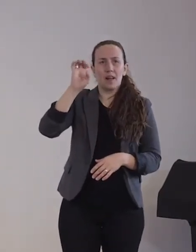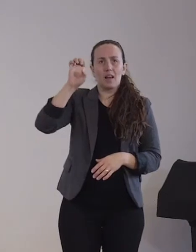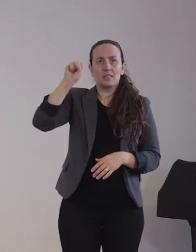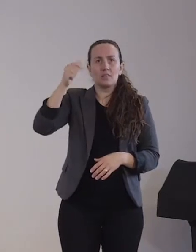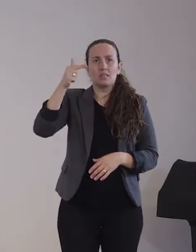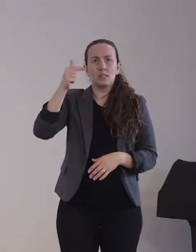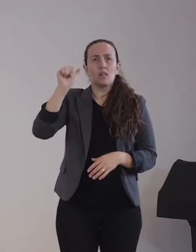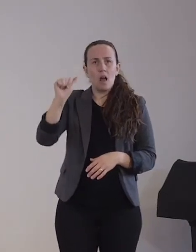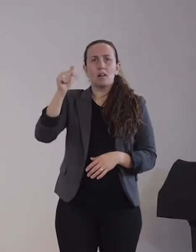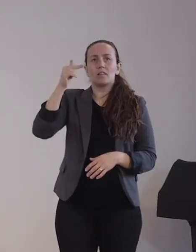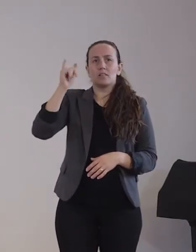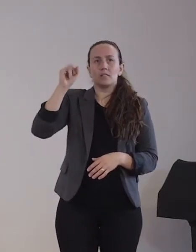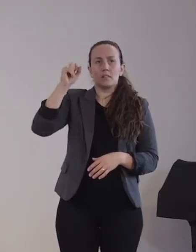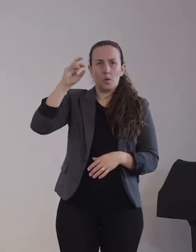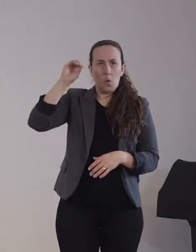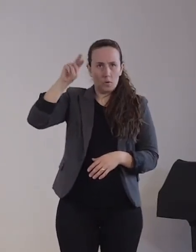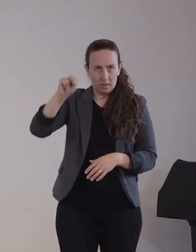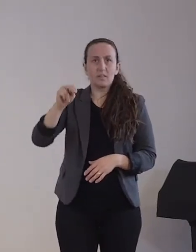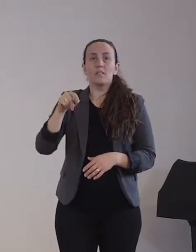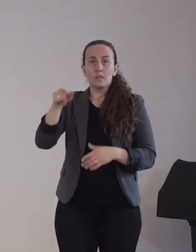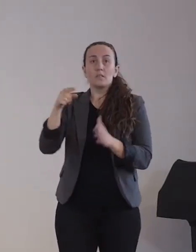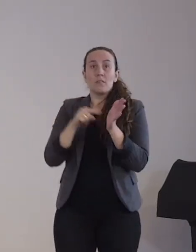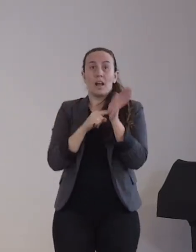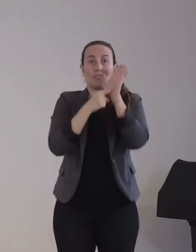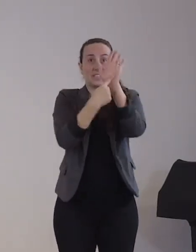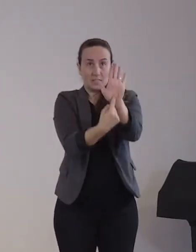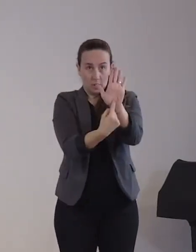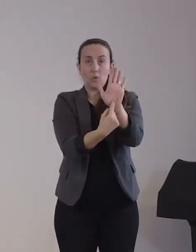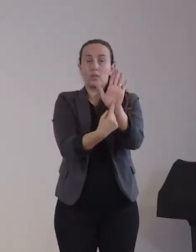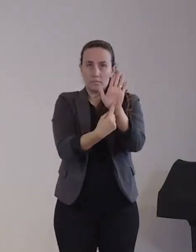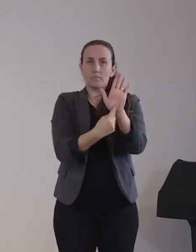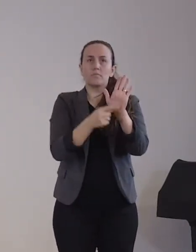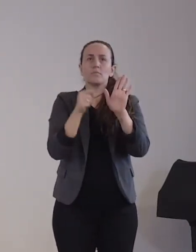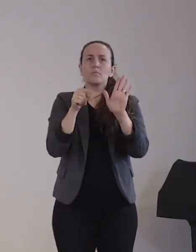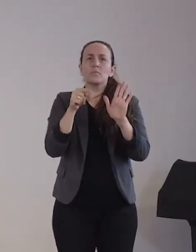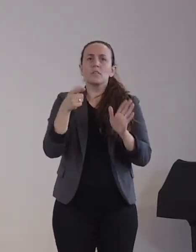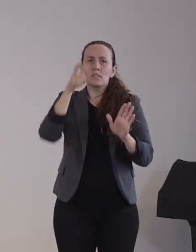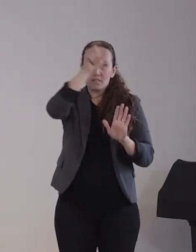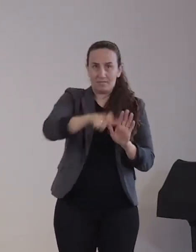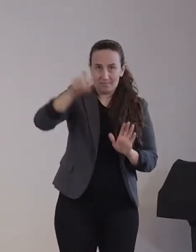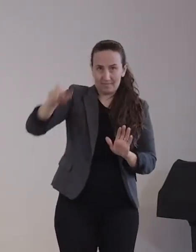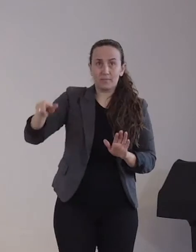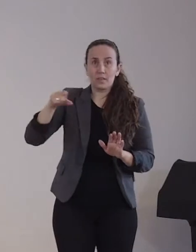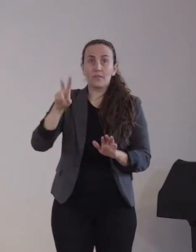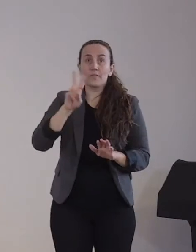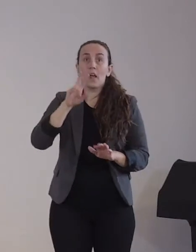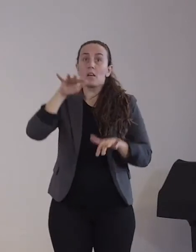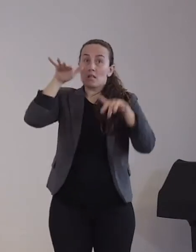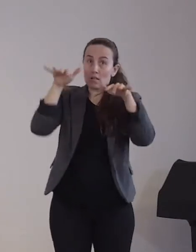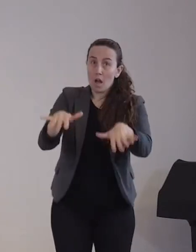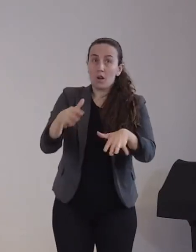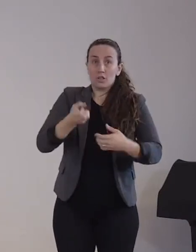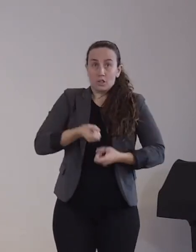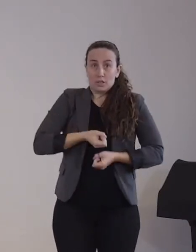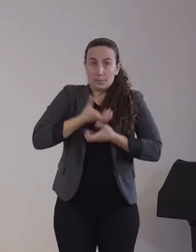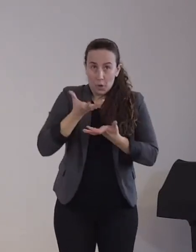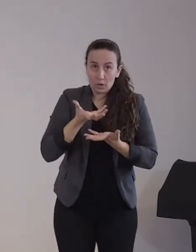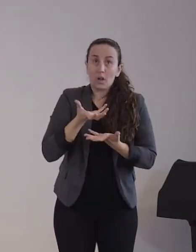Symptome oder die Symptome entwickeln im Laufe der Erkrankung. Und das sind ungefähr